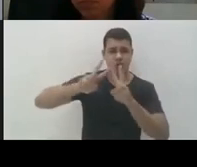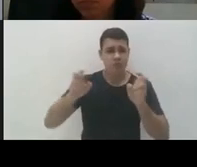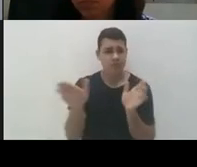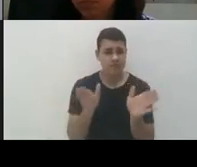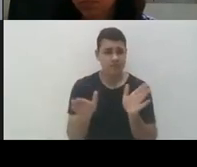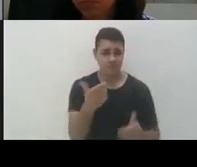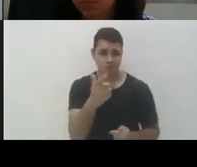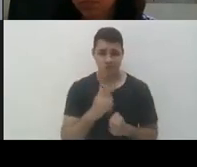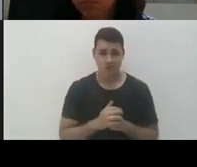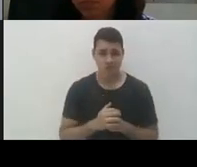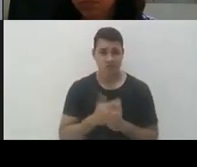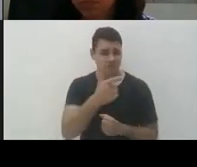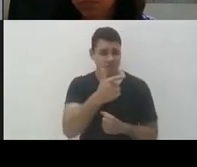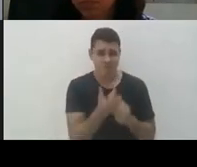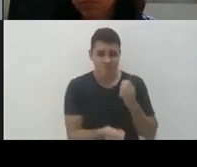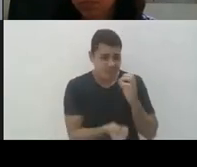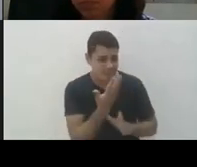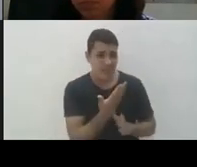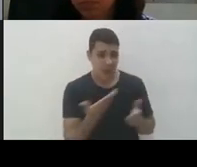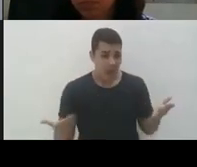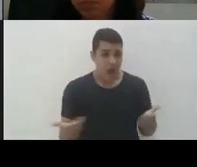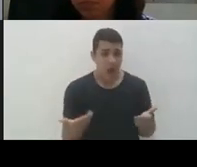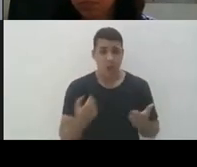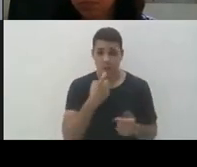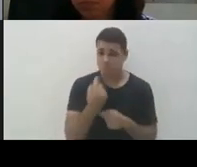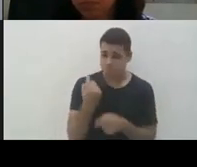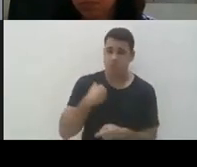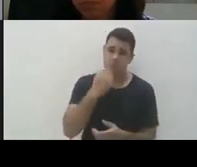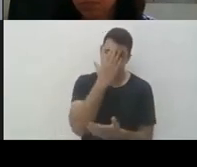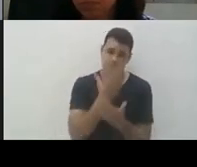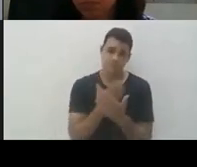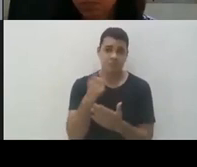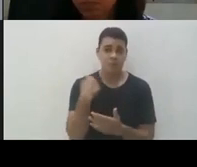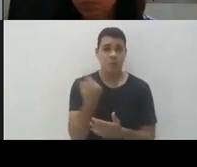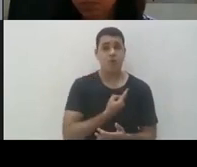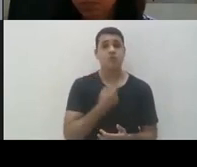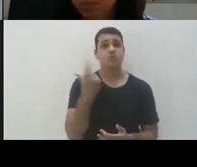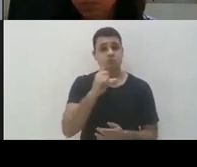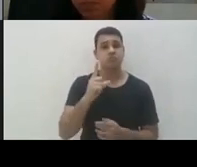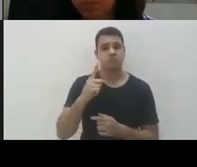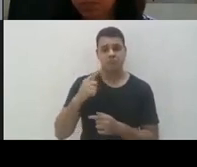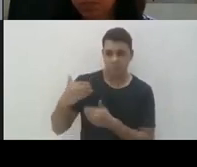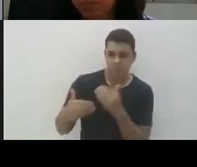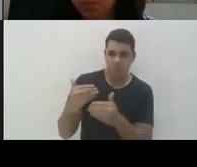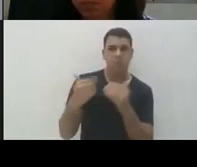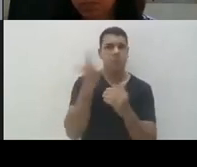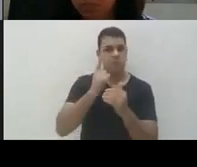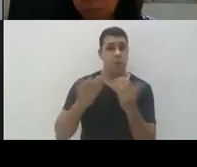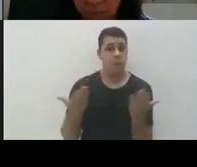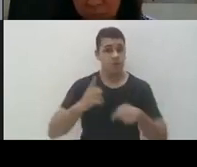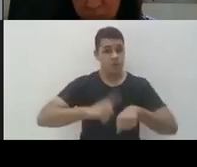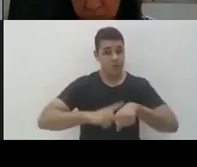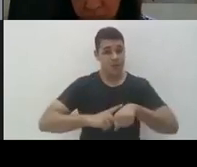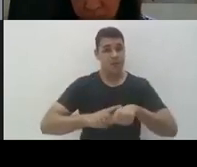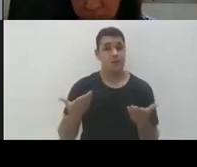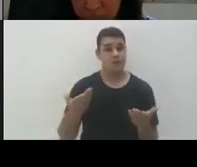-graduação, isso nem existia, então acho que a gente avançou enormemente e hoje também esse momento com o Armando, com